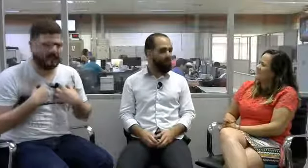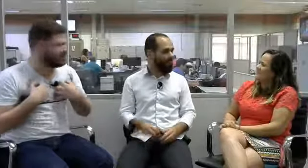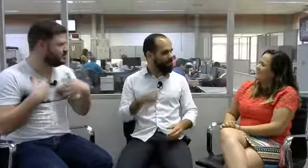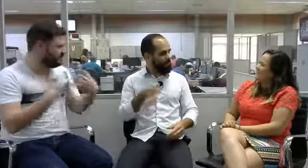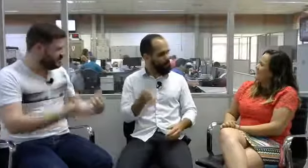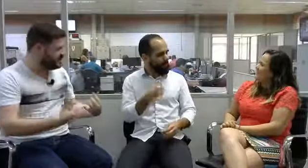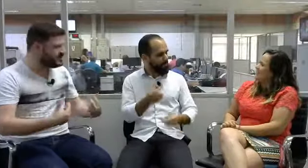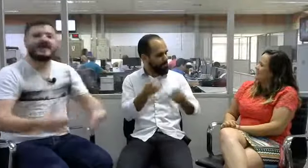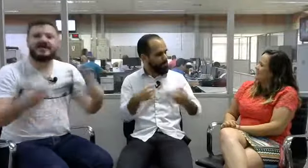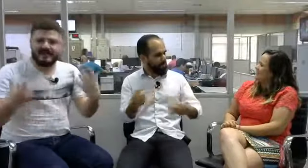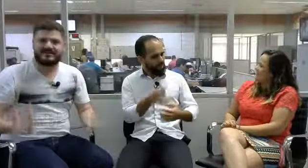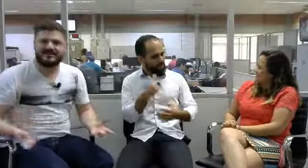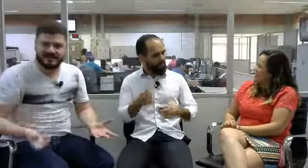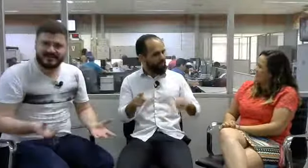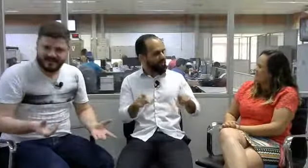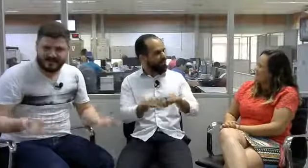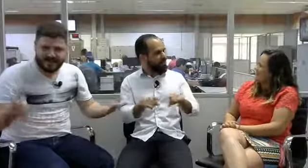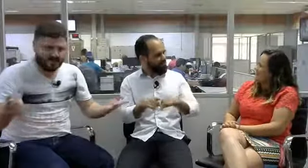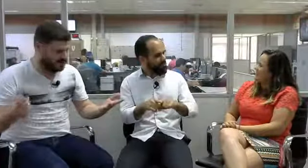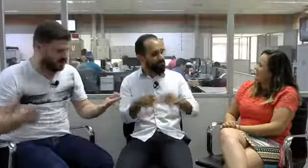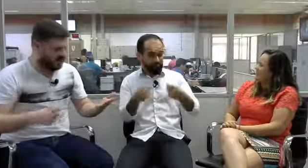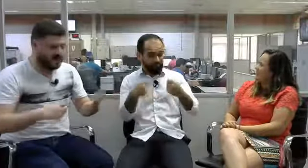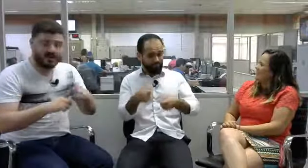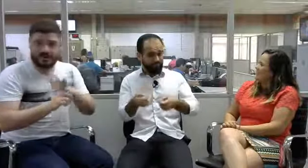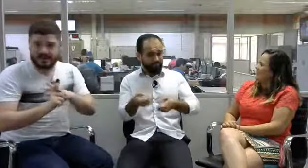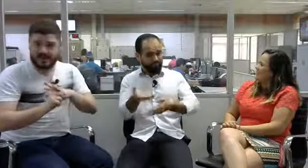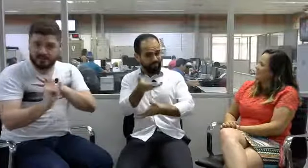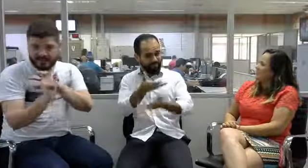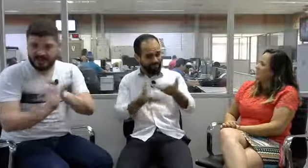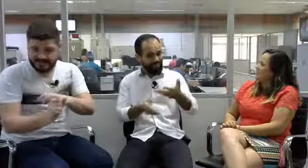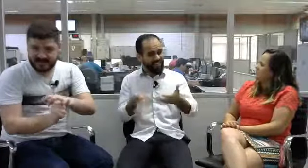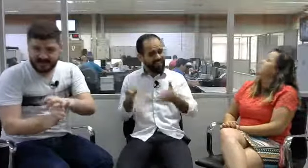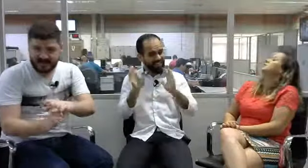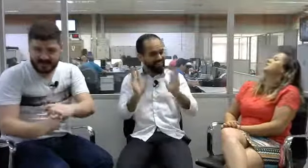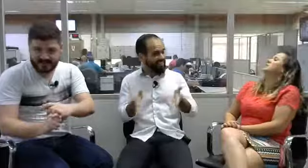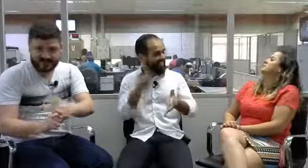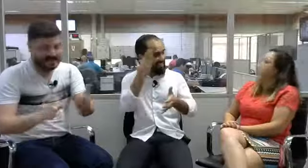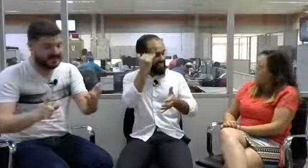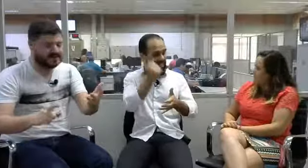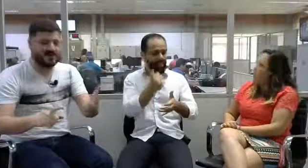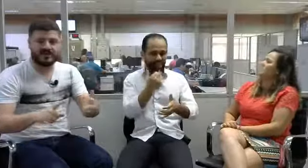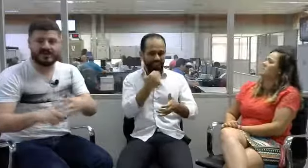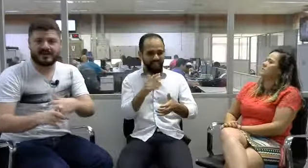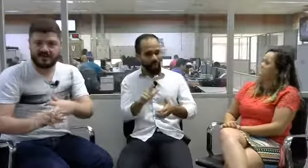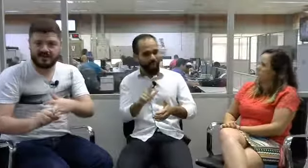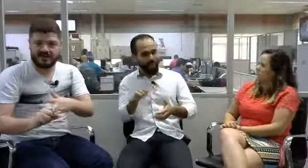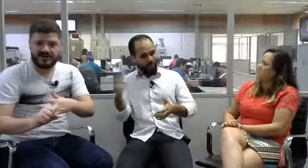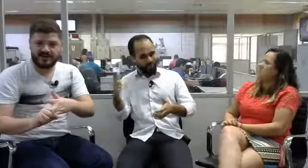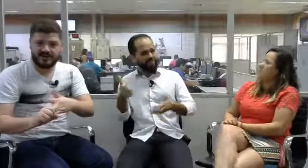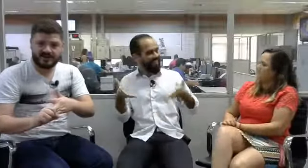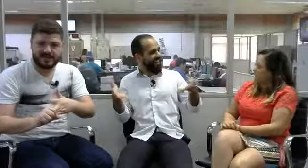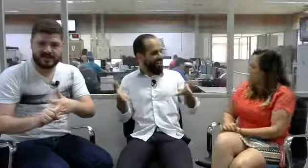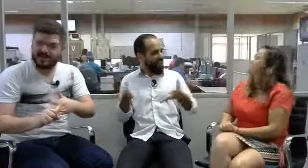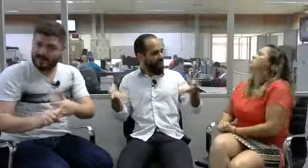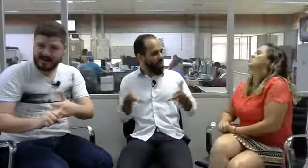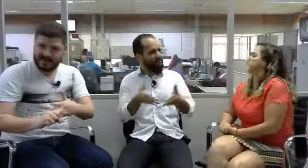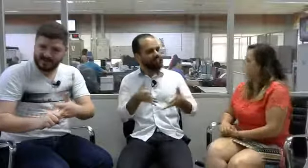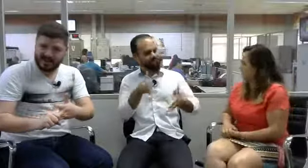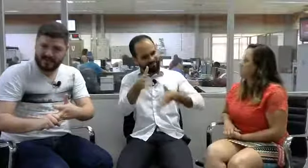nós ouvintes, temos que fazer a nossa parte. Eu já sei duas línguas estrangeiras, então acho que está na hora de saber uma língua nova.